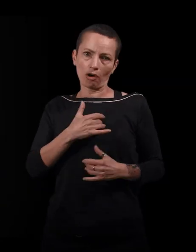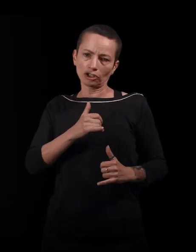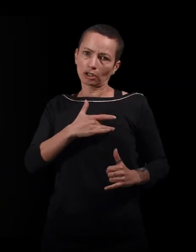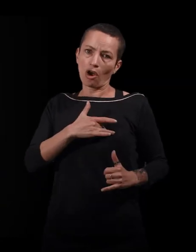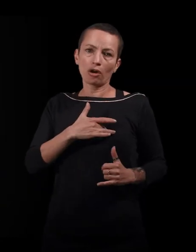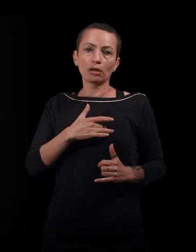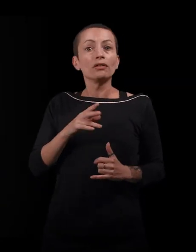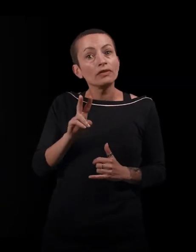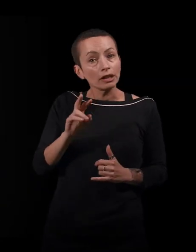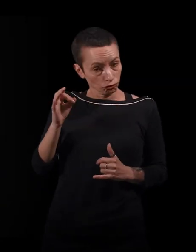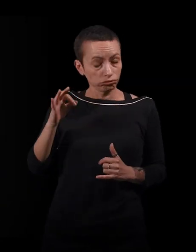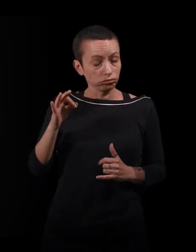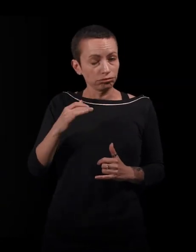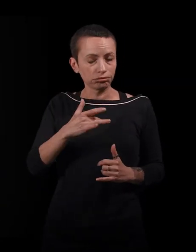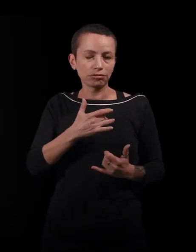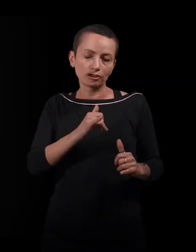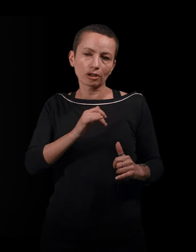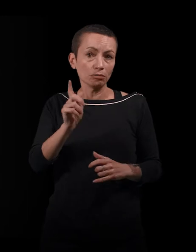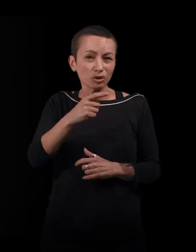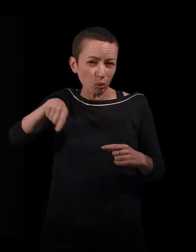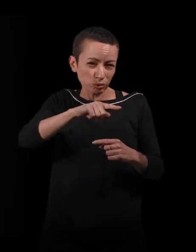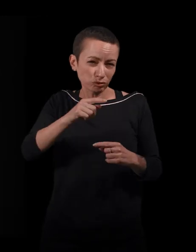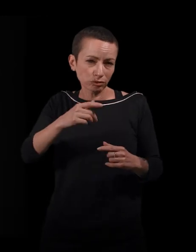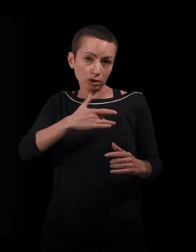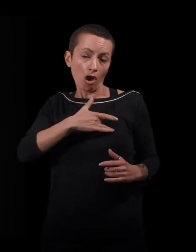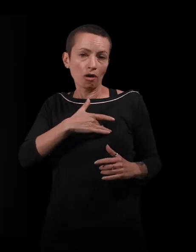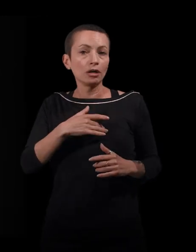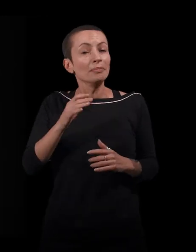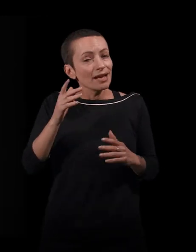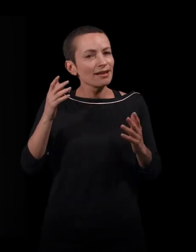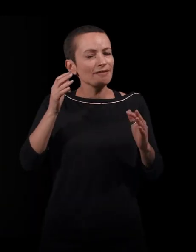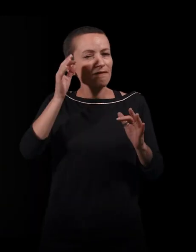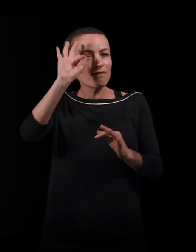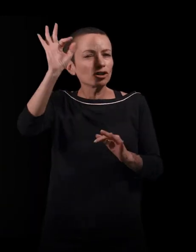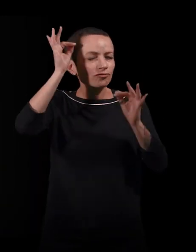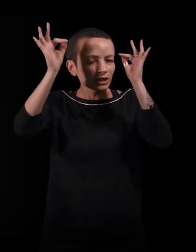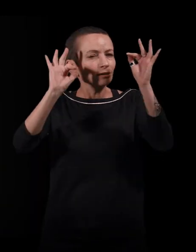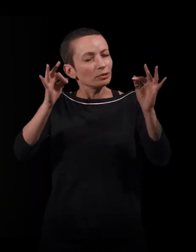'ailleurs, elle... Pardon, Viviane, oui, elle très attachée à l'Algérie. Absolument. Ils sont tous très attachés à Même si elle fantasme, la France, elle est très attachée à l'Algérie.